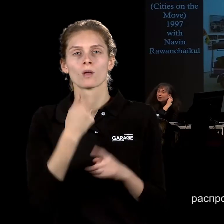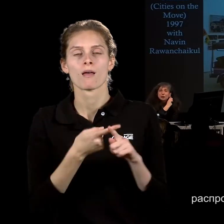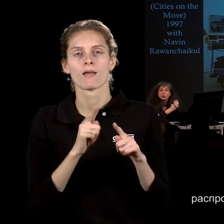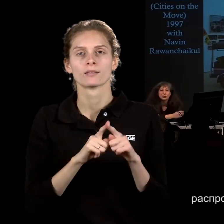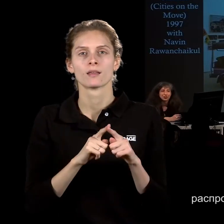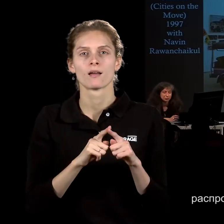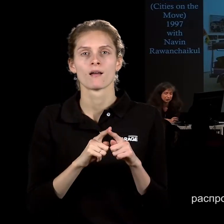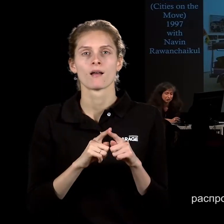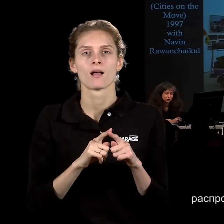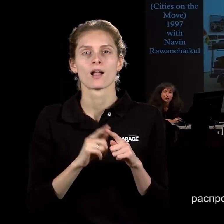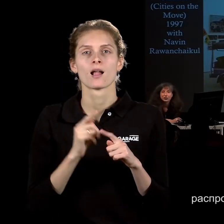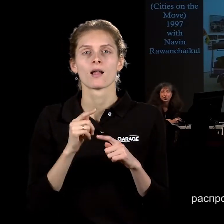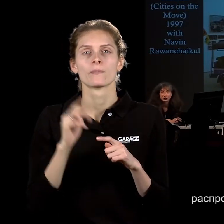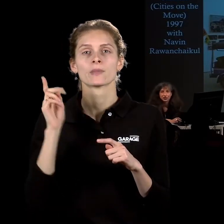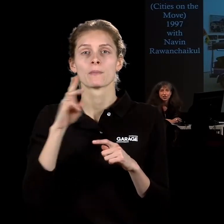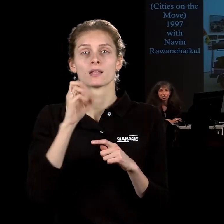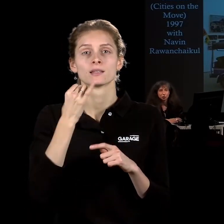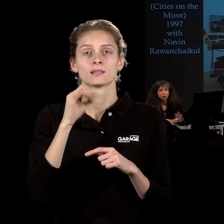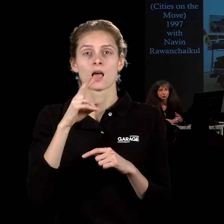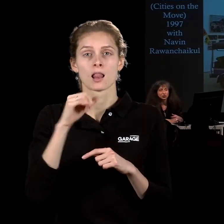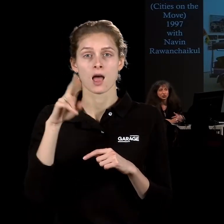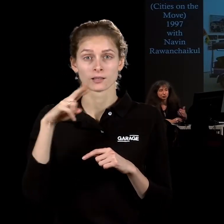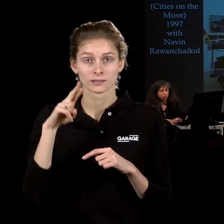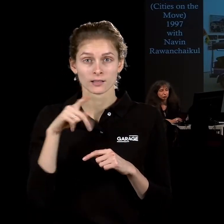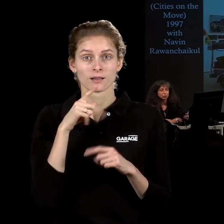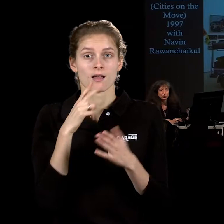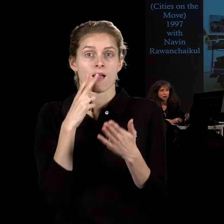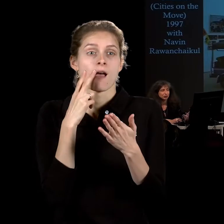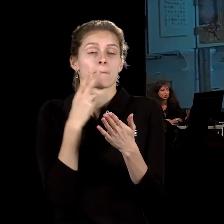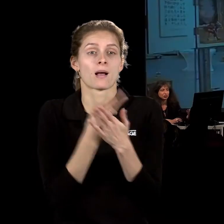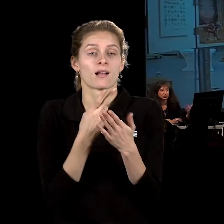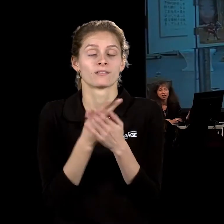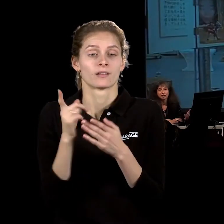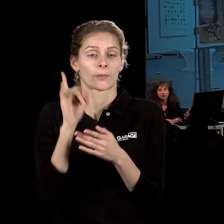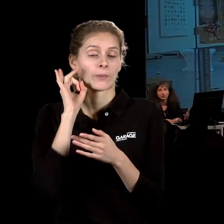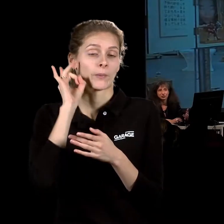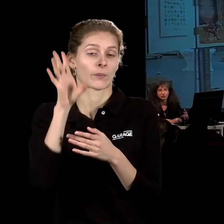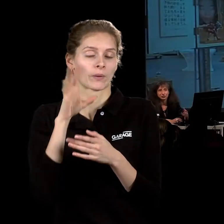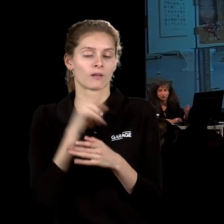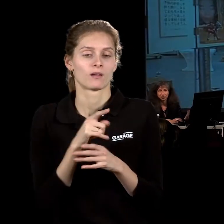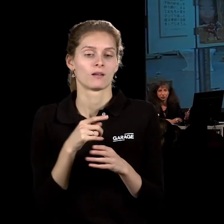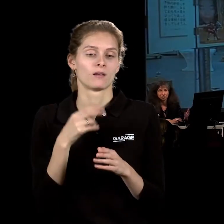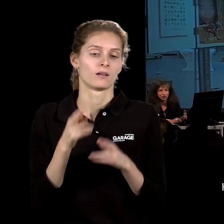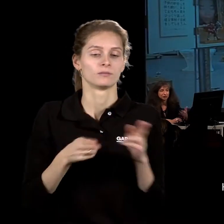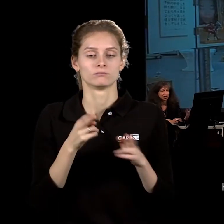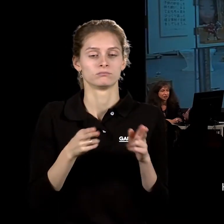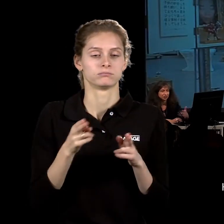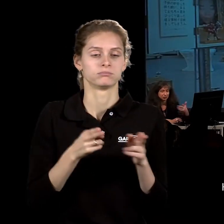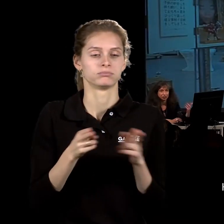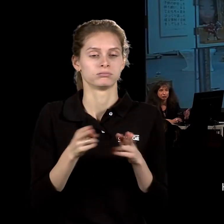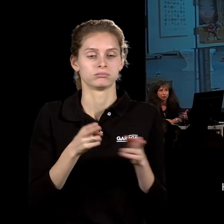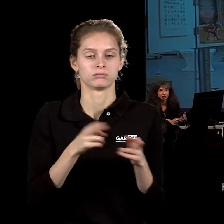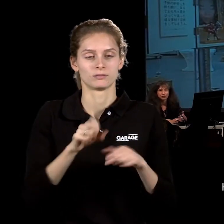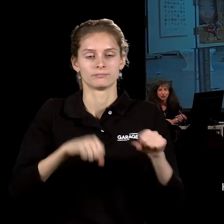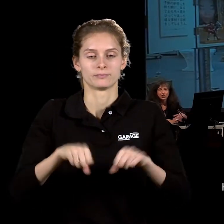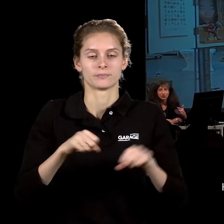городского транспорта в Таиланде. Что происходит, если этот тук-тук приезжает из Таиланда в Вену? Как это